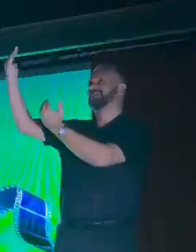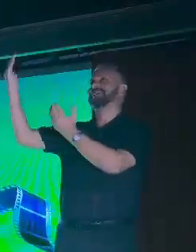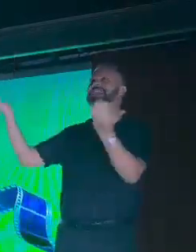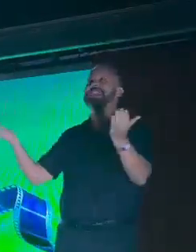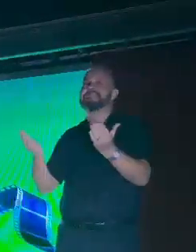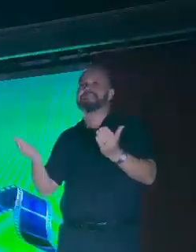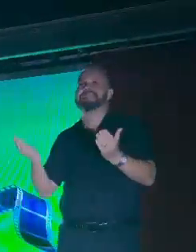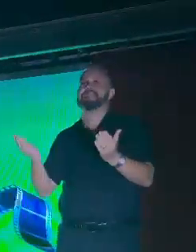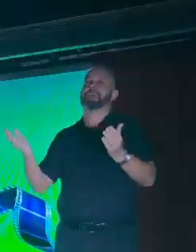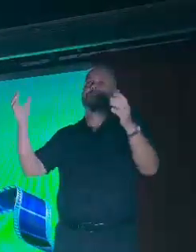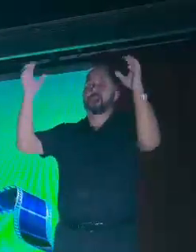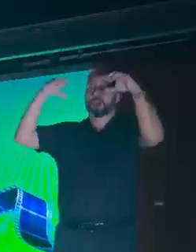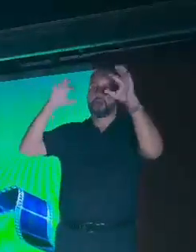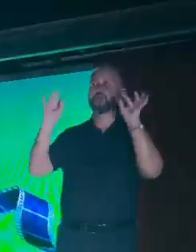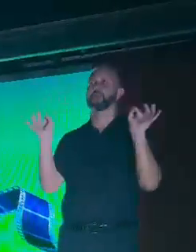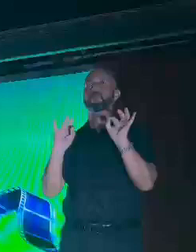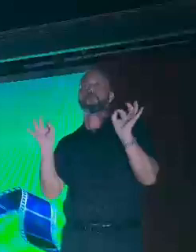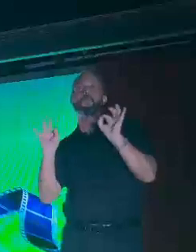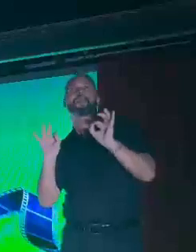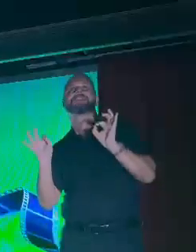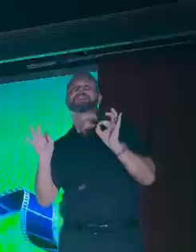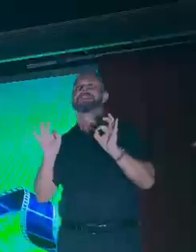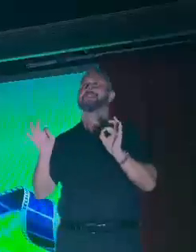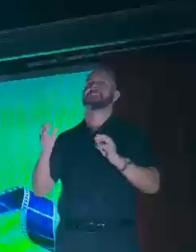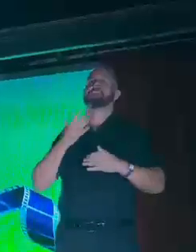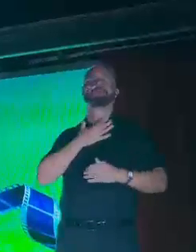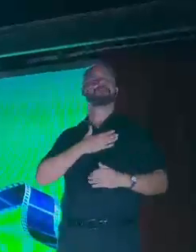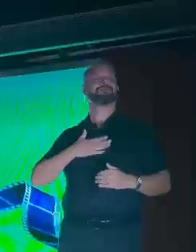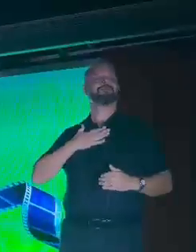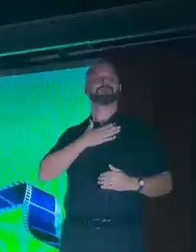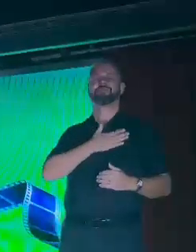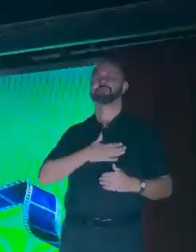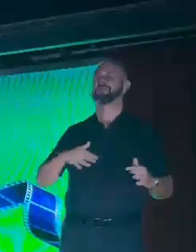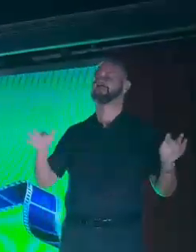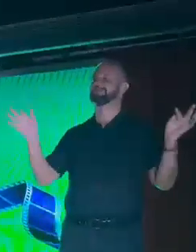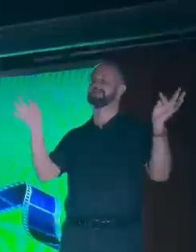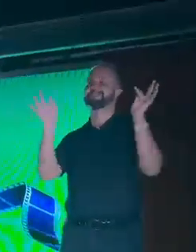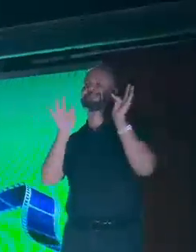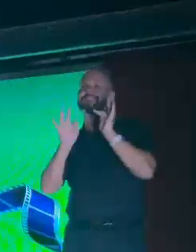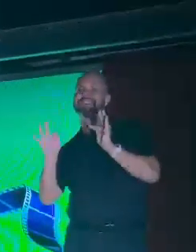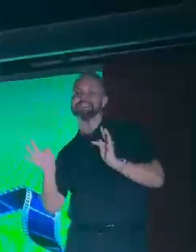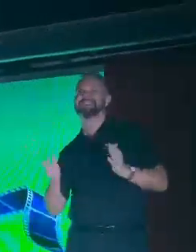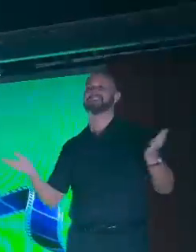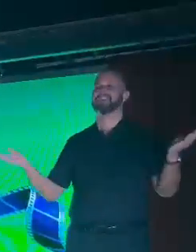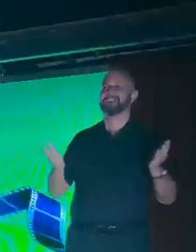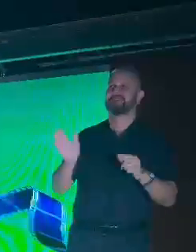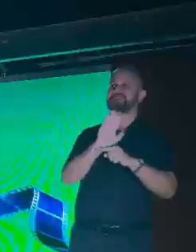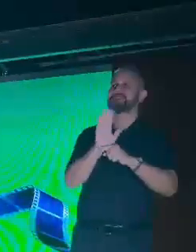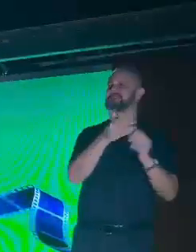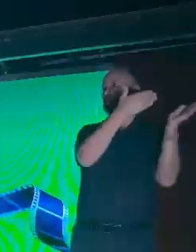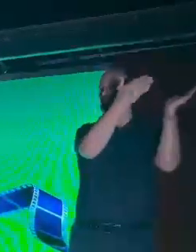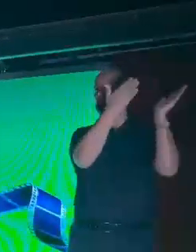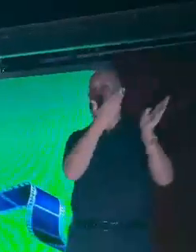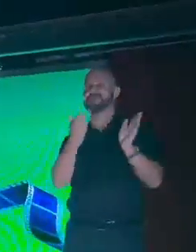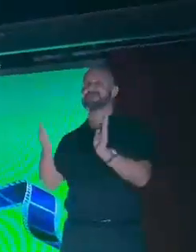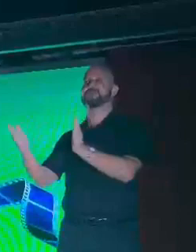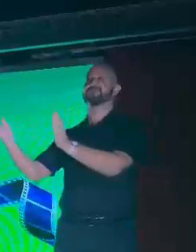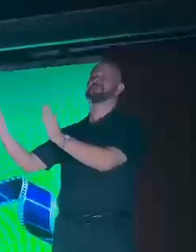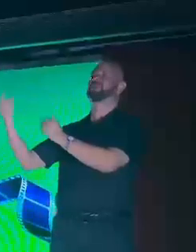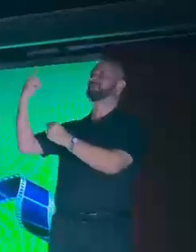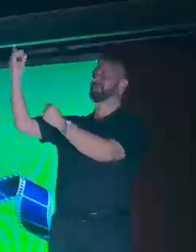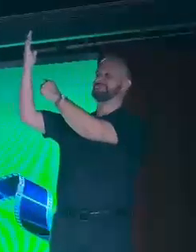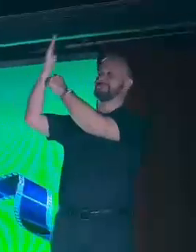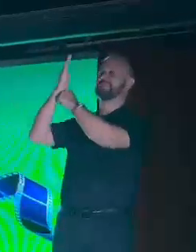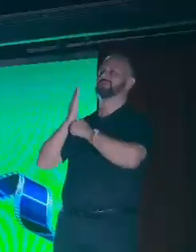maravilhoso. Previsão era de chuva, está tranquilo até o momento e nós vamos ter um espetáculo com a ajuda do nosso Pai Celeste.